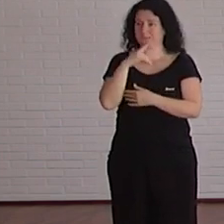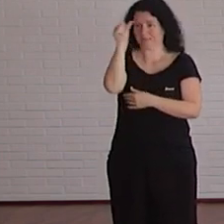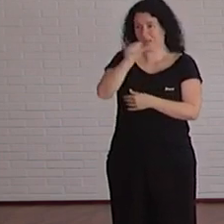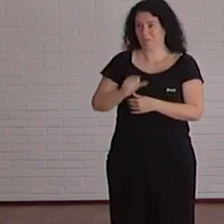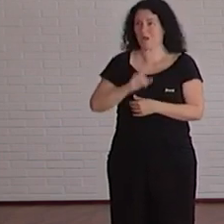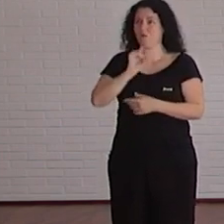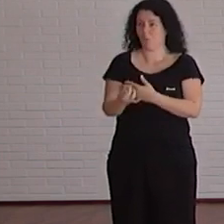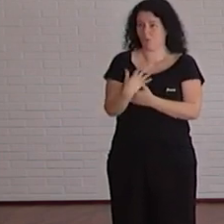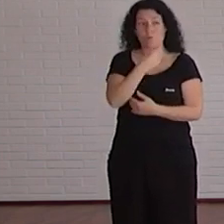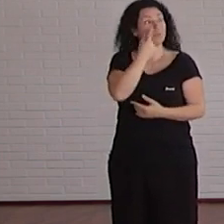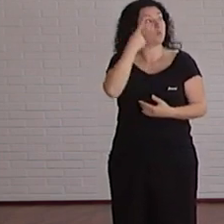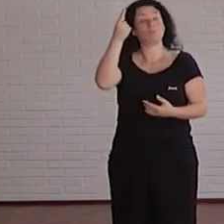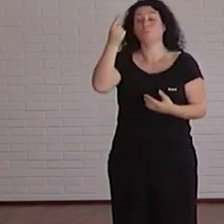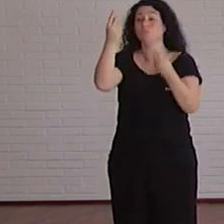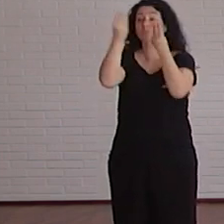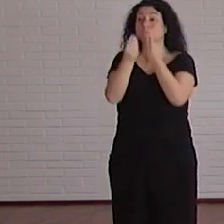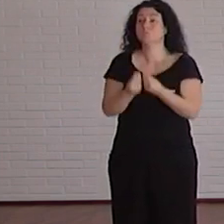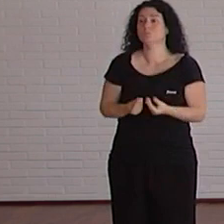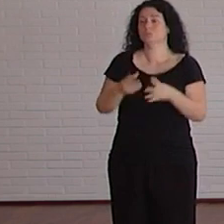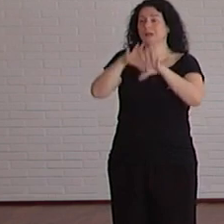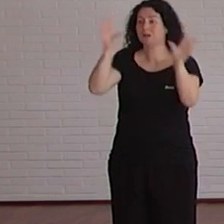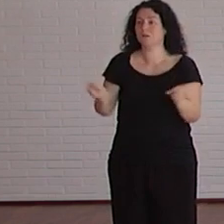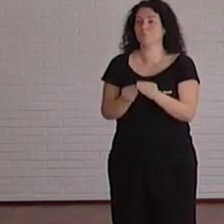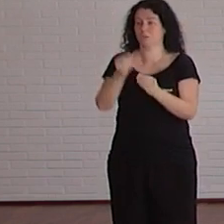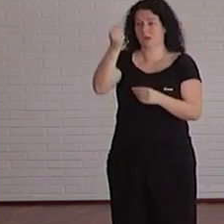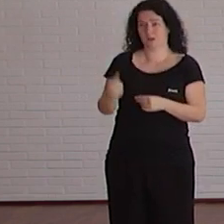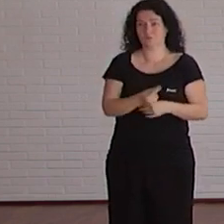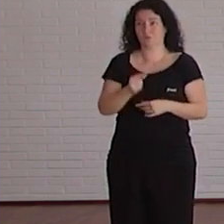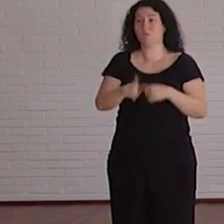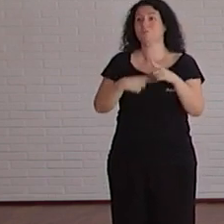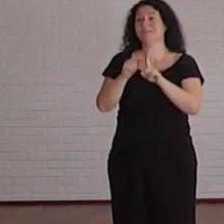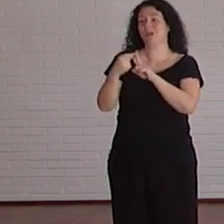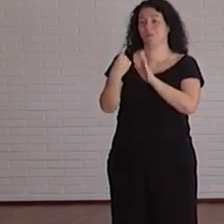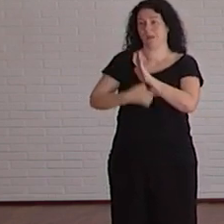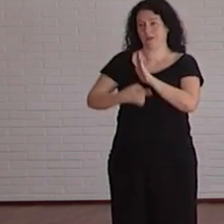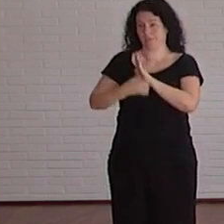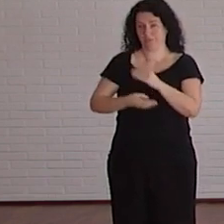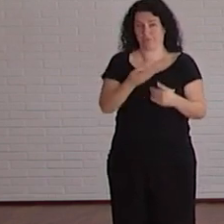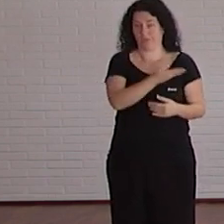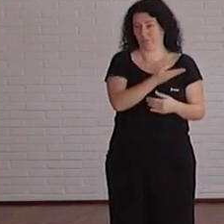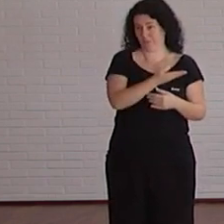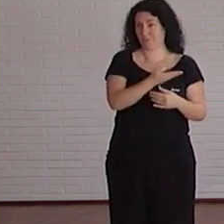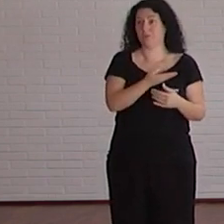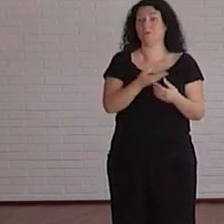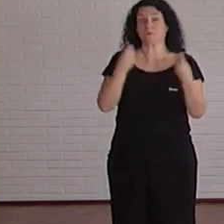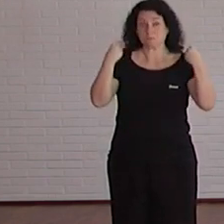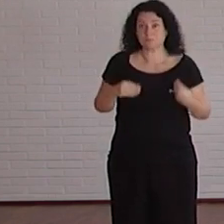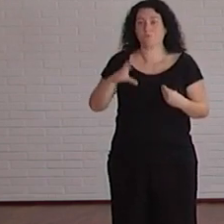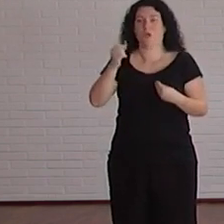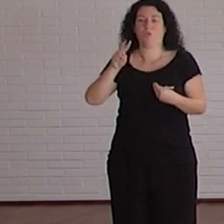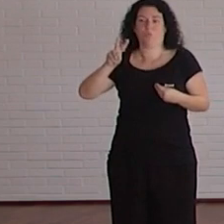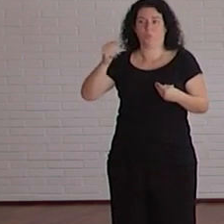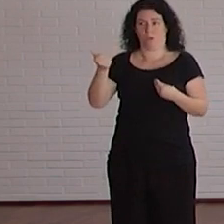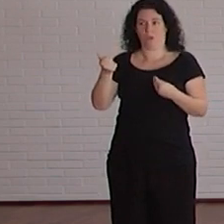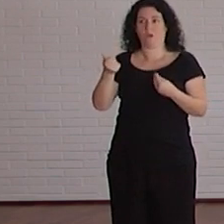resumen de los resultados de la comprobación de accesibilidad además del indicador de calidad. Este indicador se puede consultar también en CADUA y en nuestra